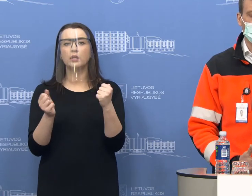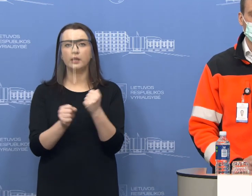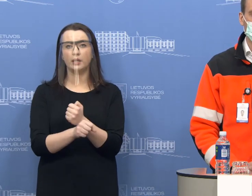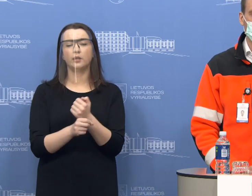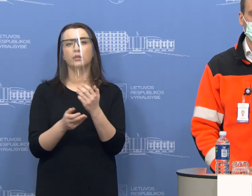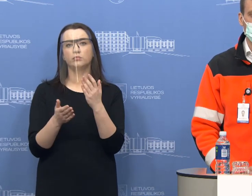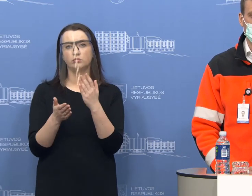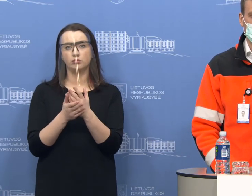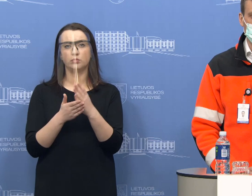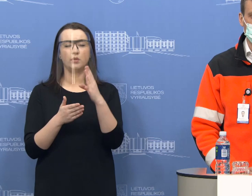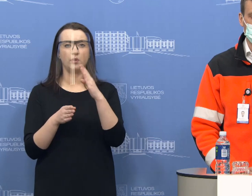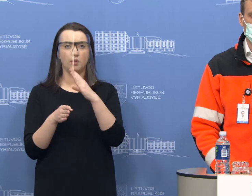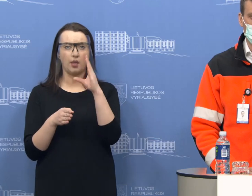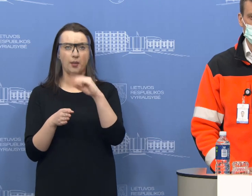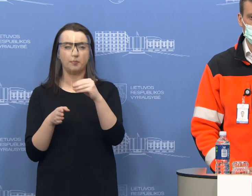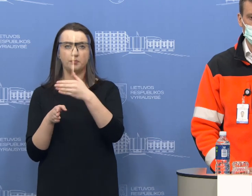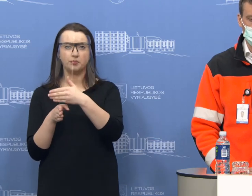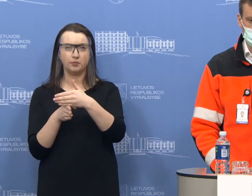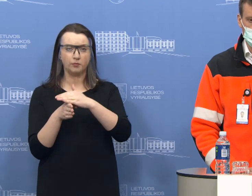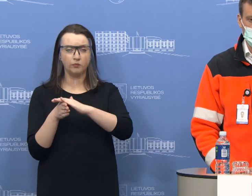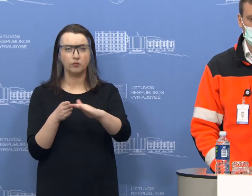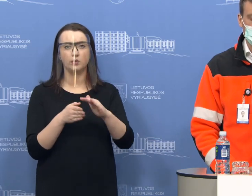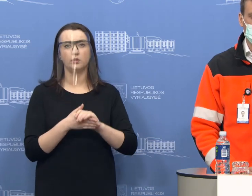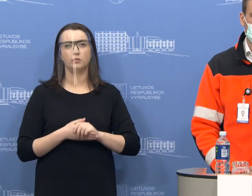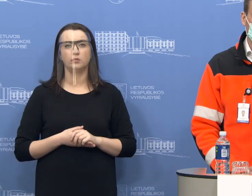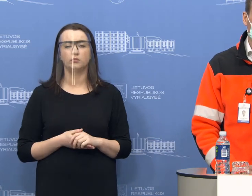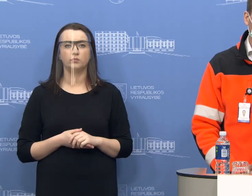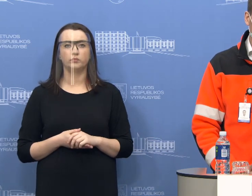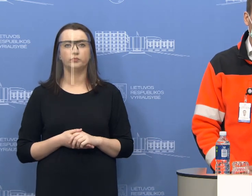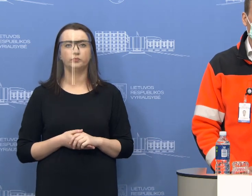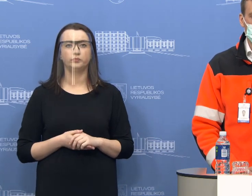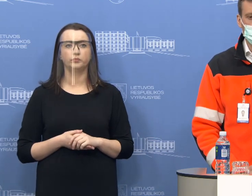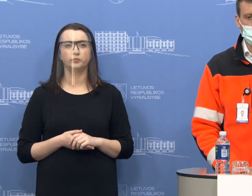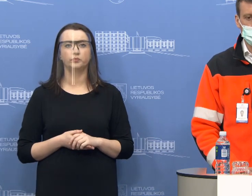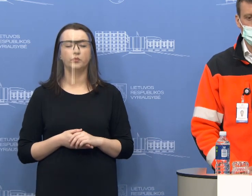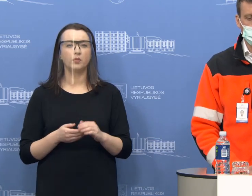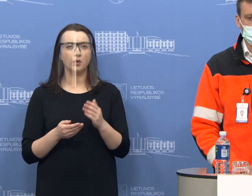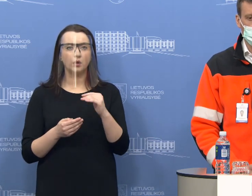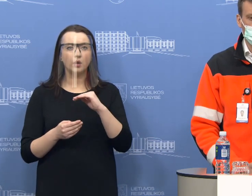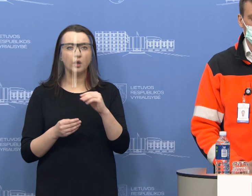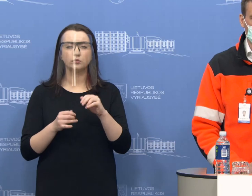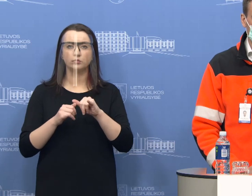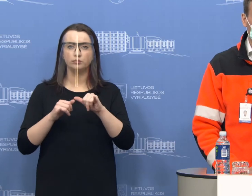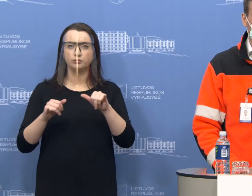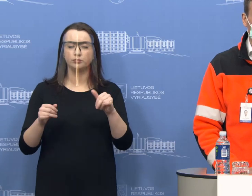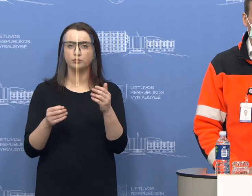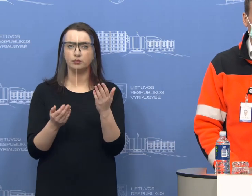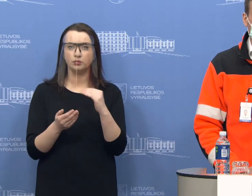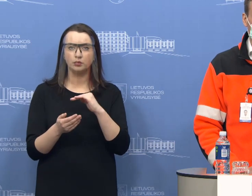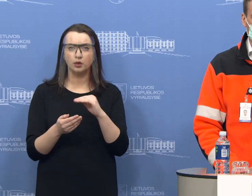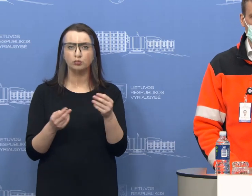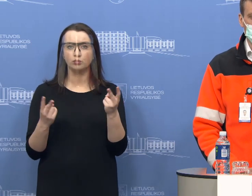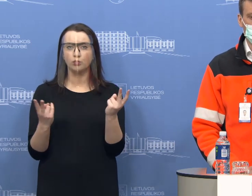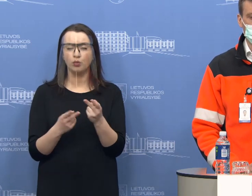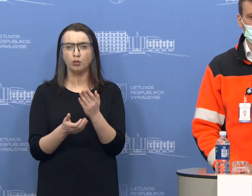į mobiliuosius punktus. Tai plėsti be abejo, turbūt poreikis yra ir, na,